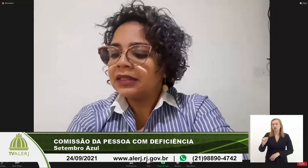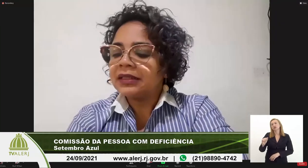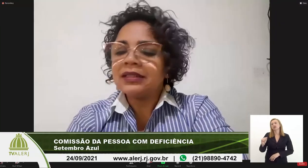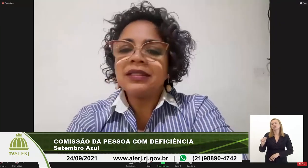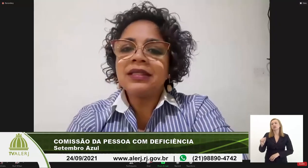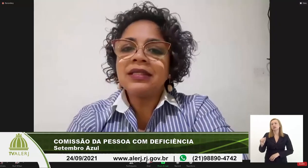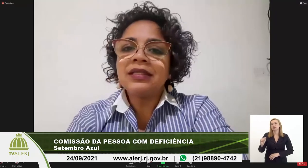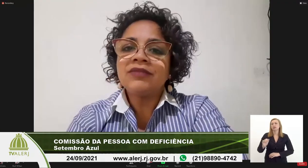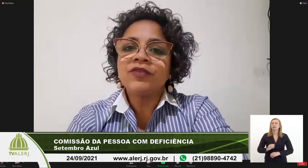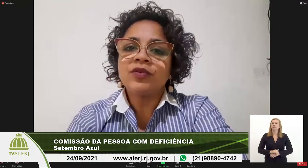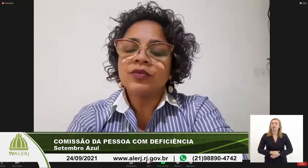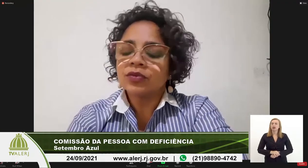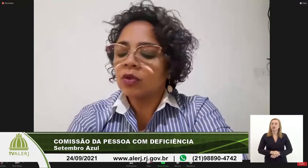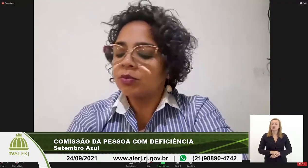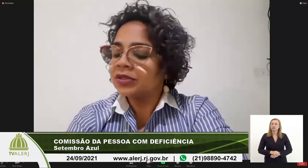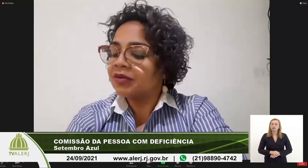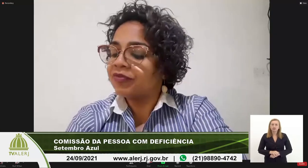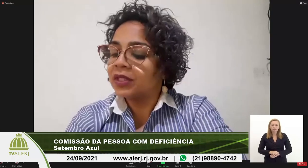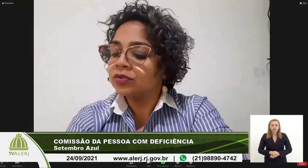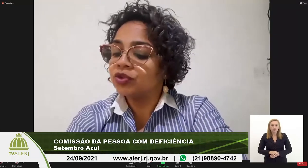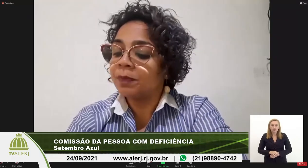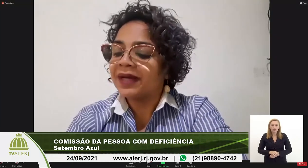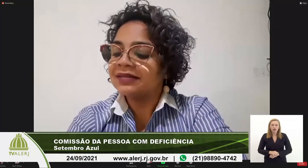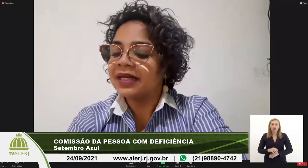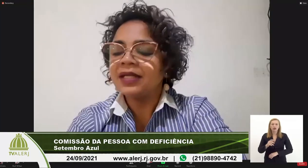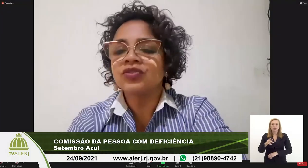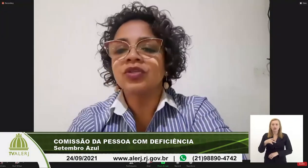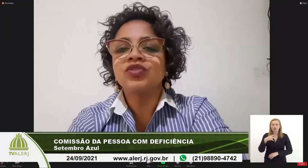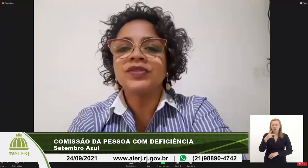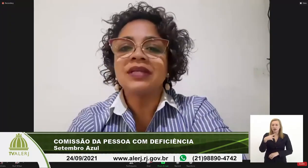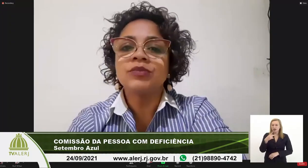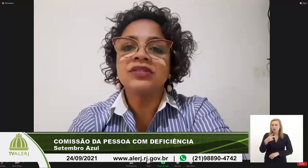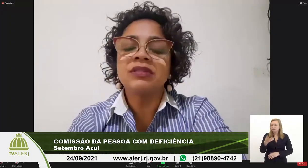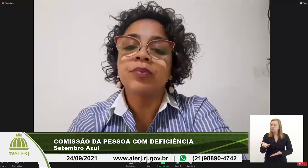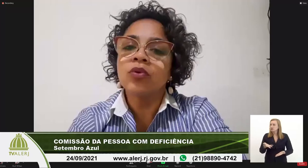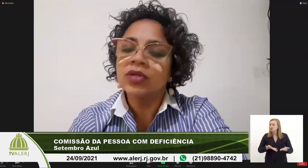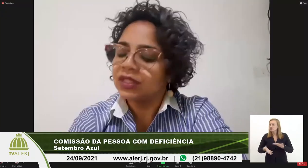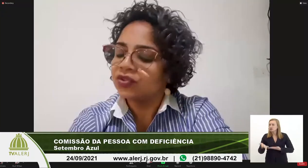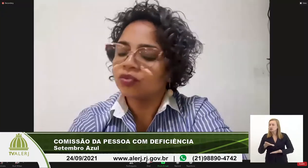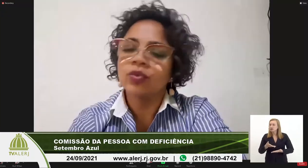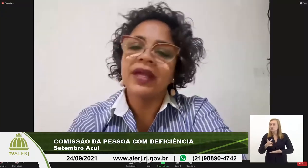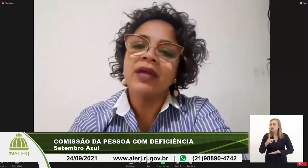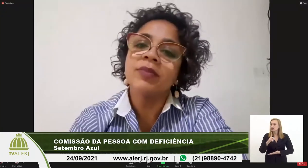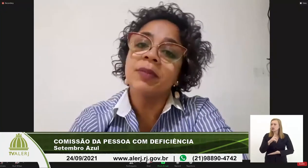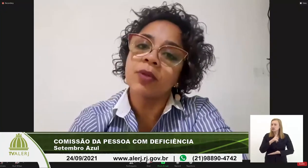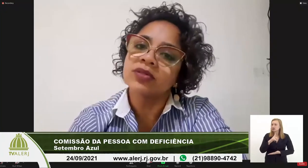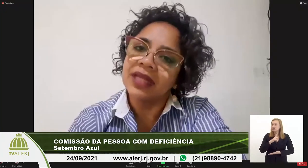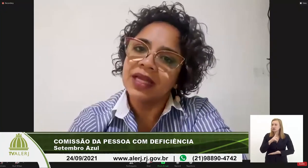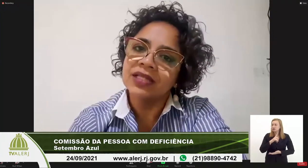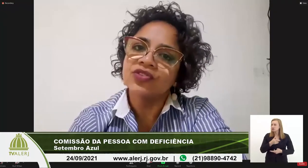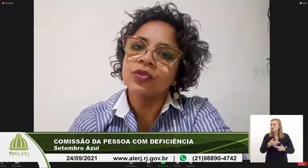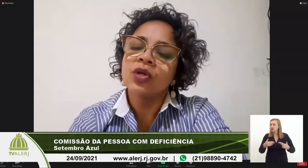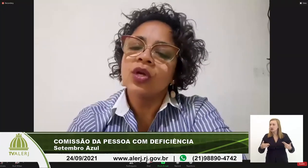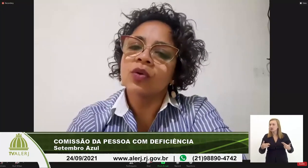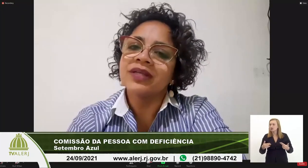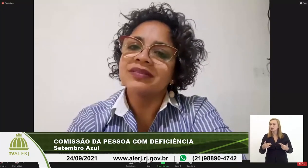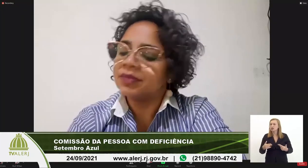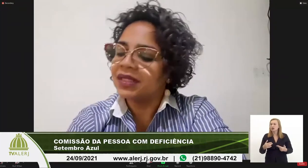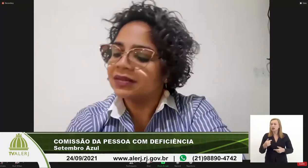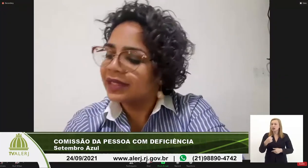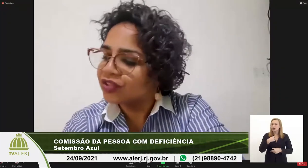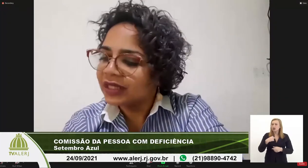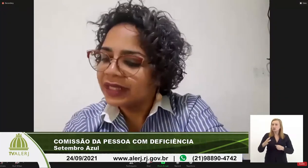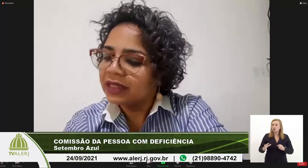e como eu estava falando dos parceiros nós fizemos e-books do eu me protejo com